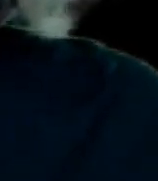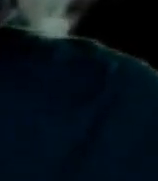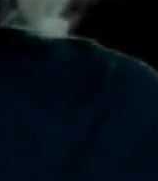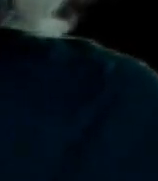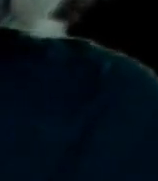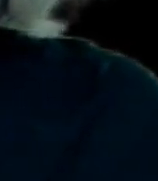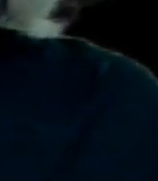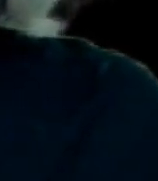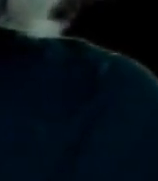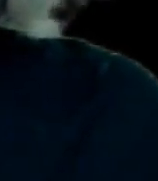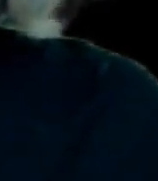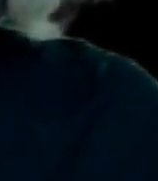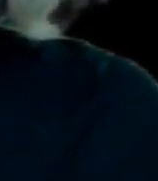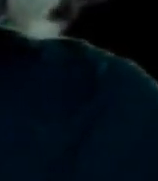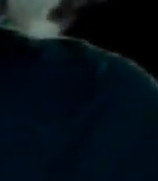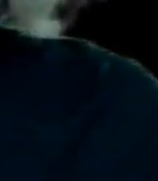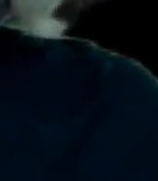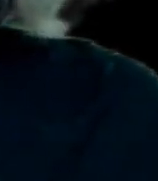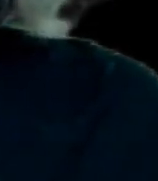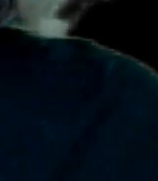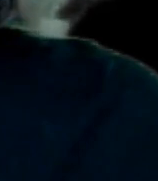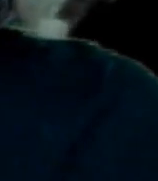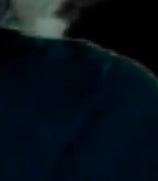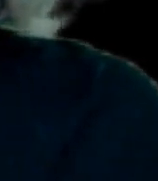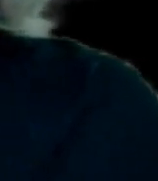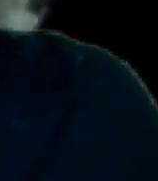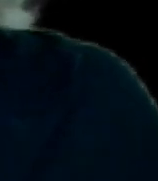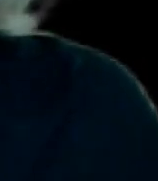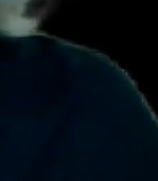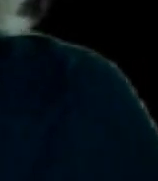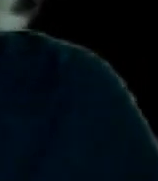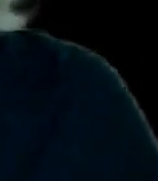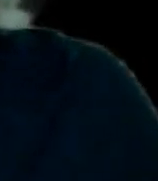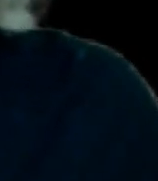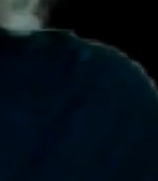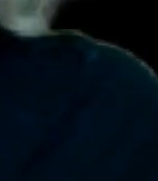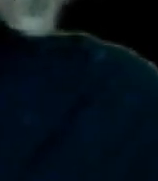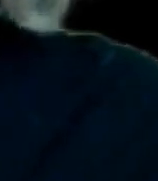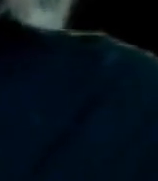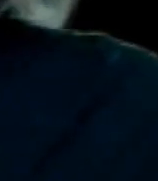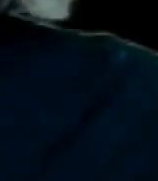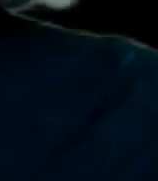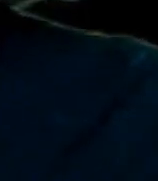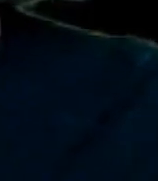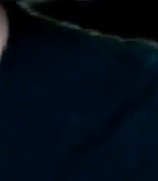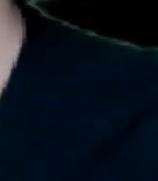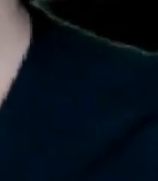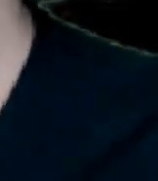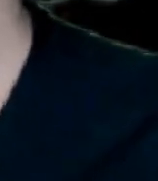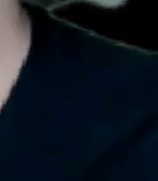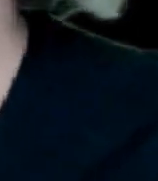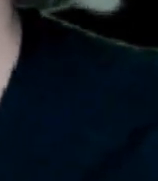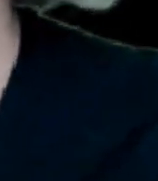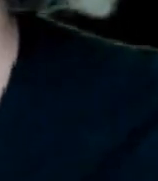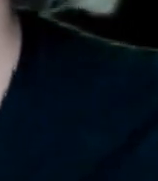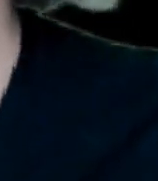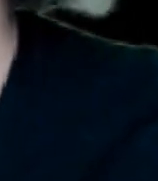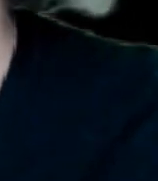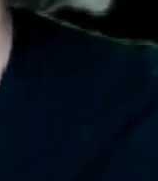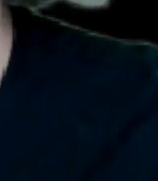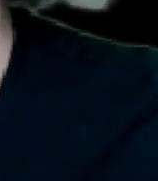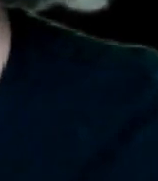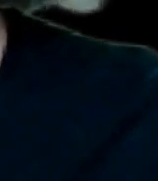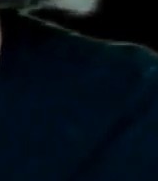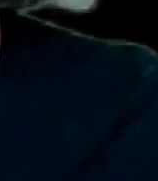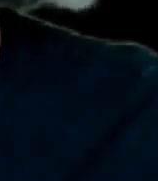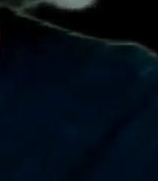que tuvieron para con una youtuber Independientemente de que sea Silvia Villaram, de que sea quien sea Fue un